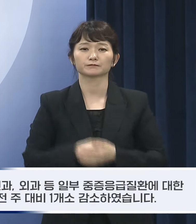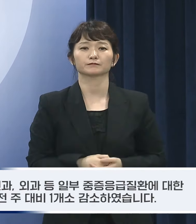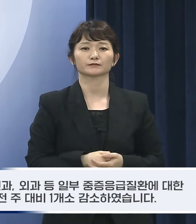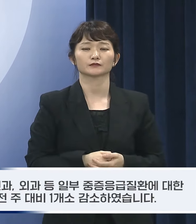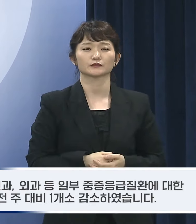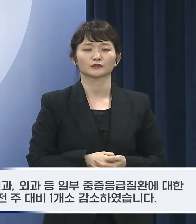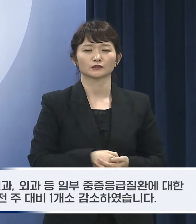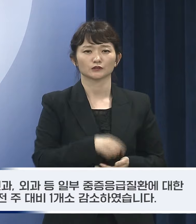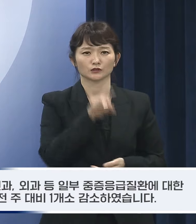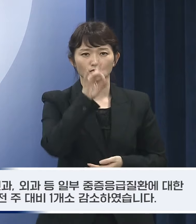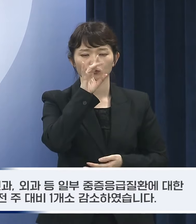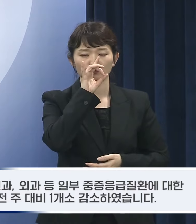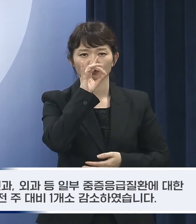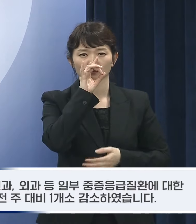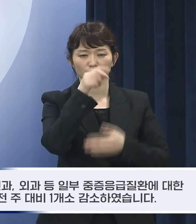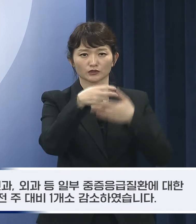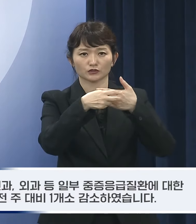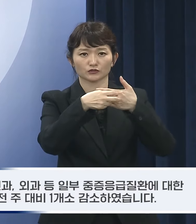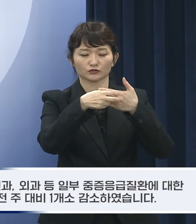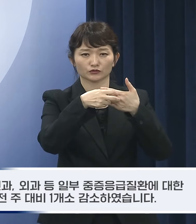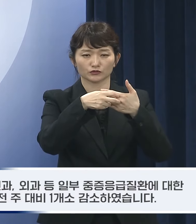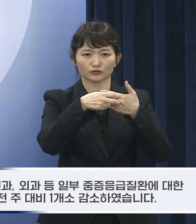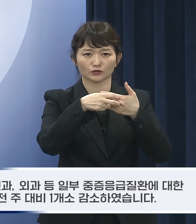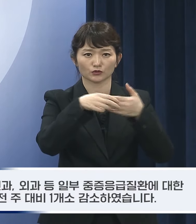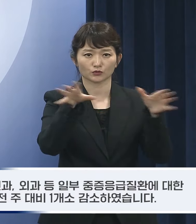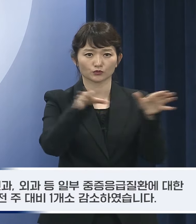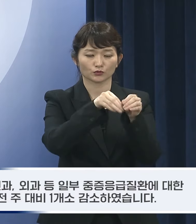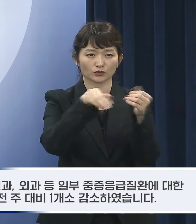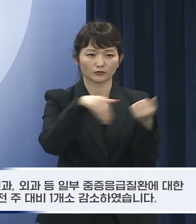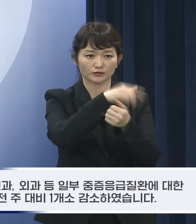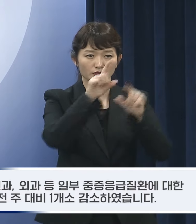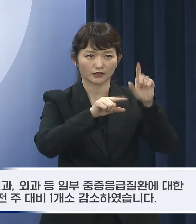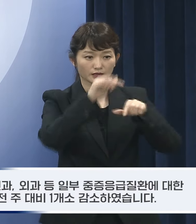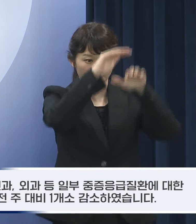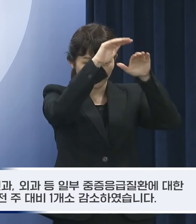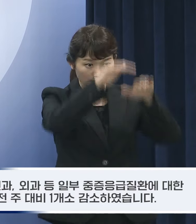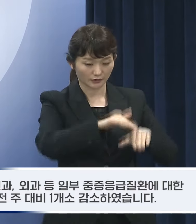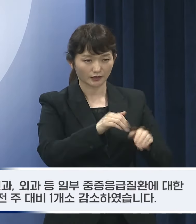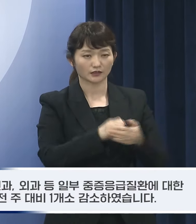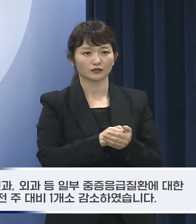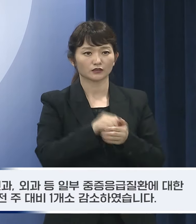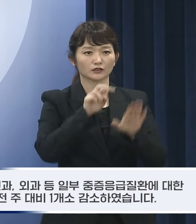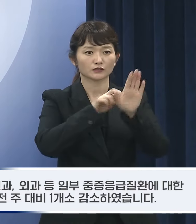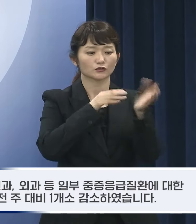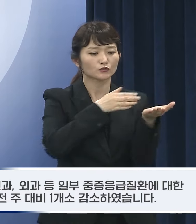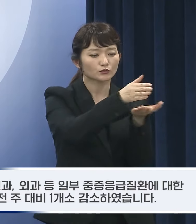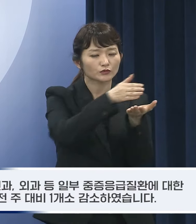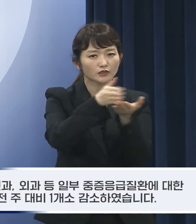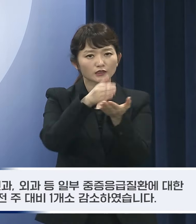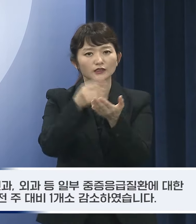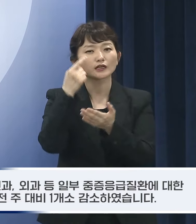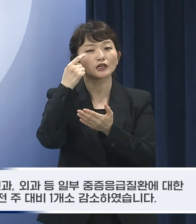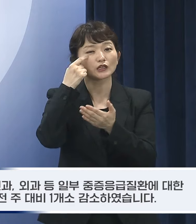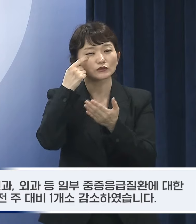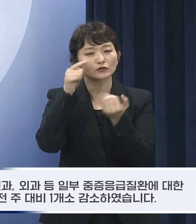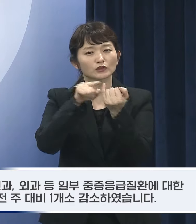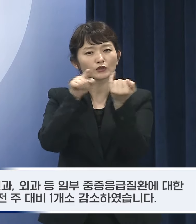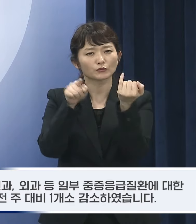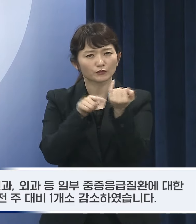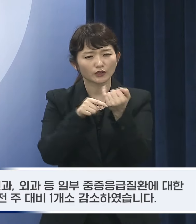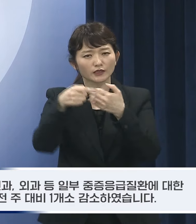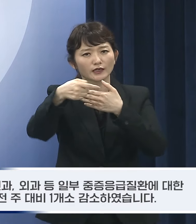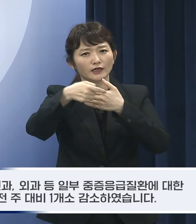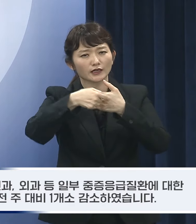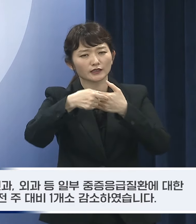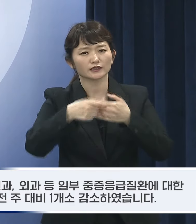중앙응급의료센터 종합상황판에 안과, 산부인과, 외과 등 일부 중증응급질환에 대한 진료제한